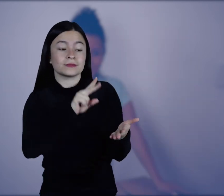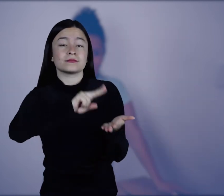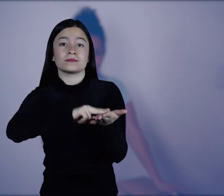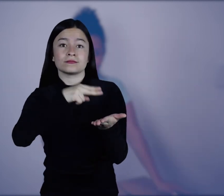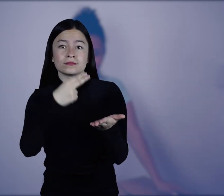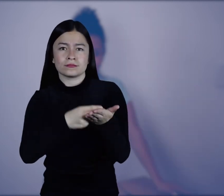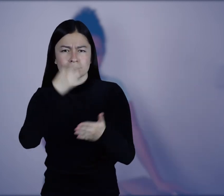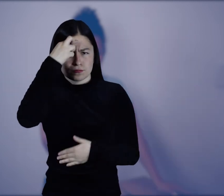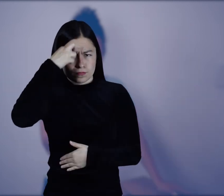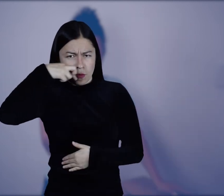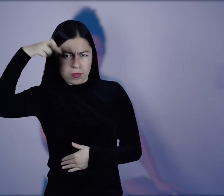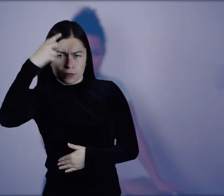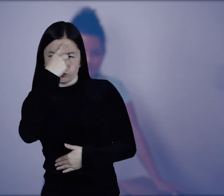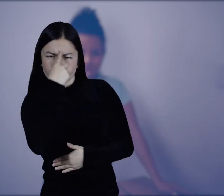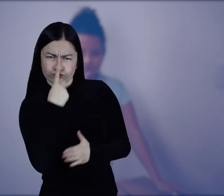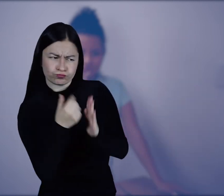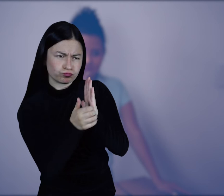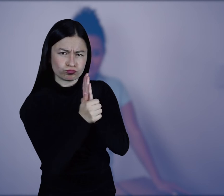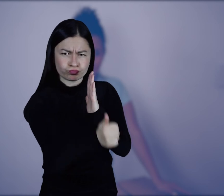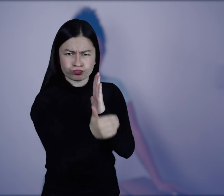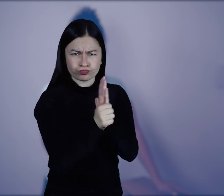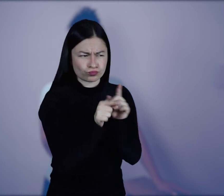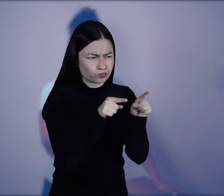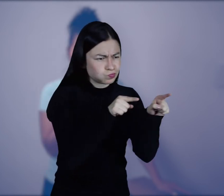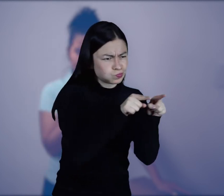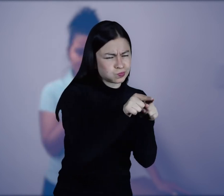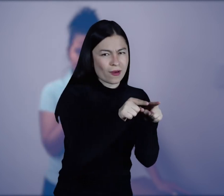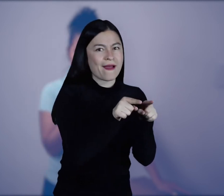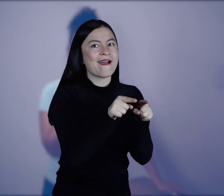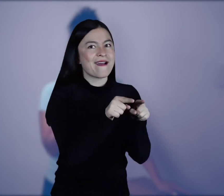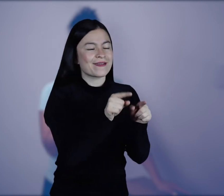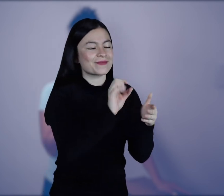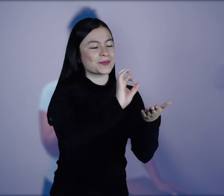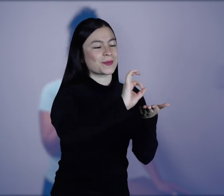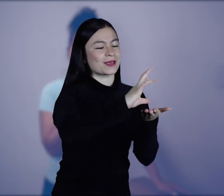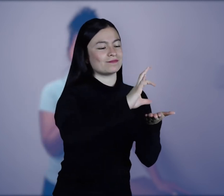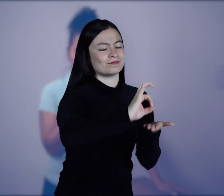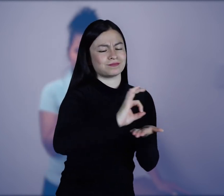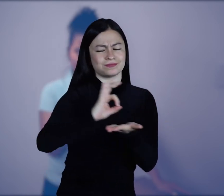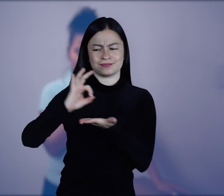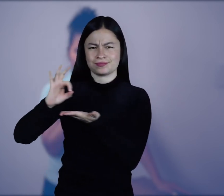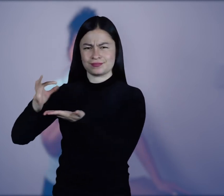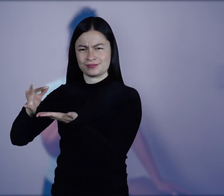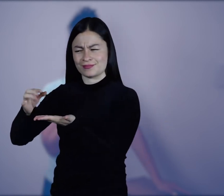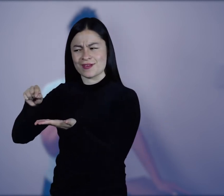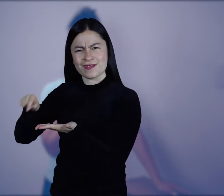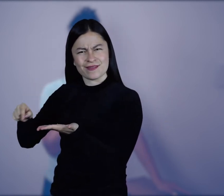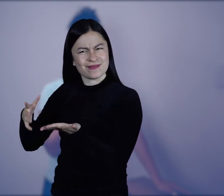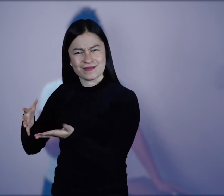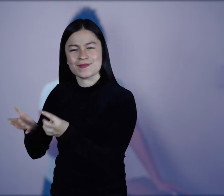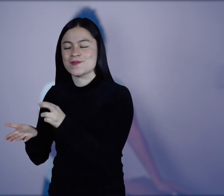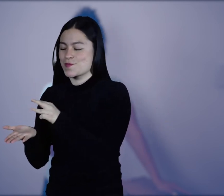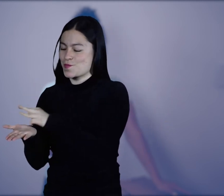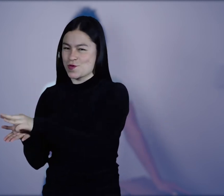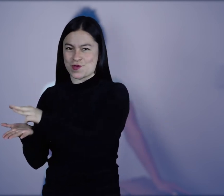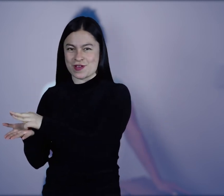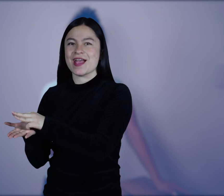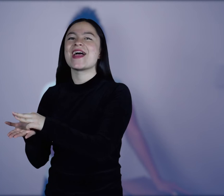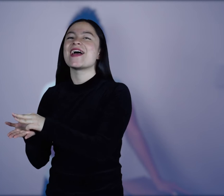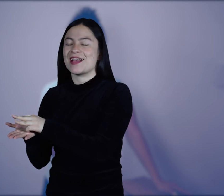tienen excelentes perfiles y competencias necesarias para llevar a cabo su labor de la mejor manera. A través de